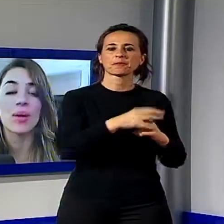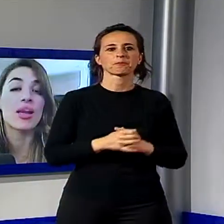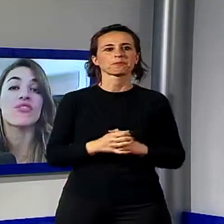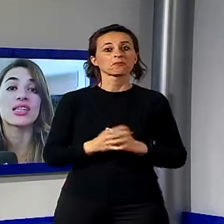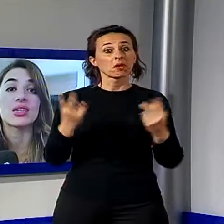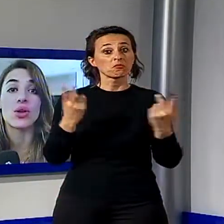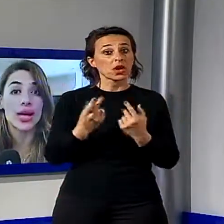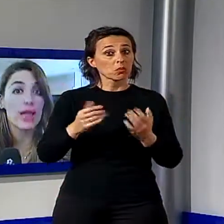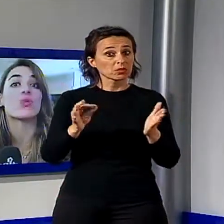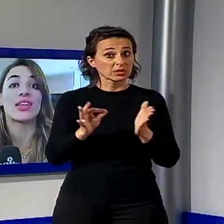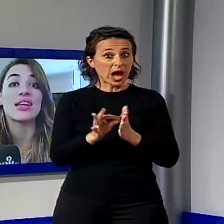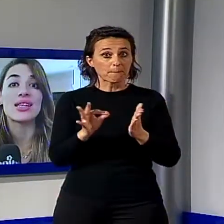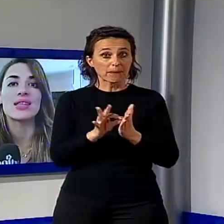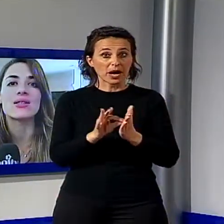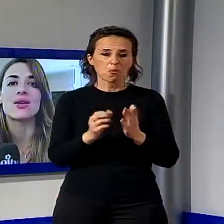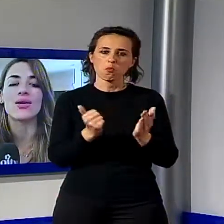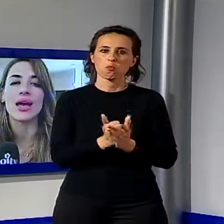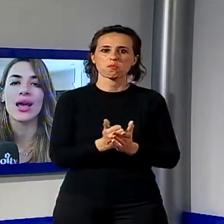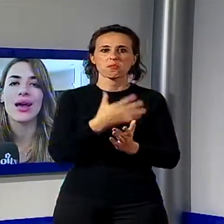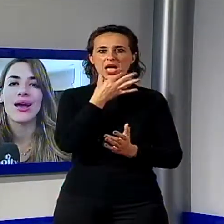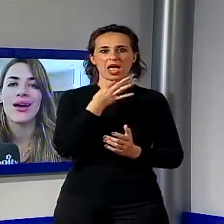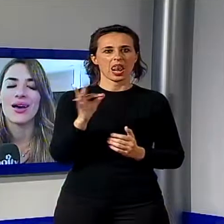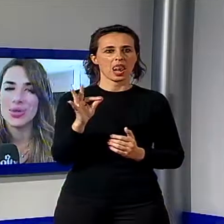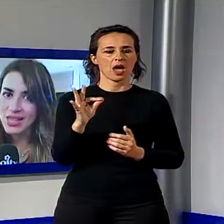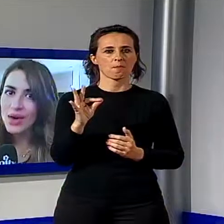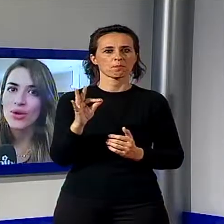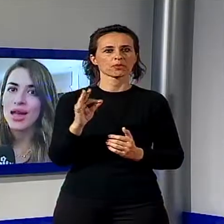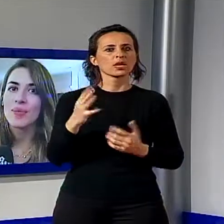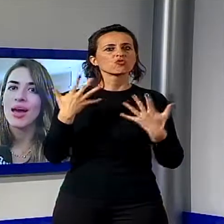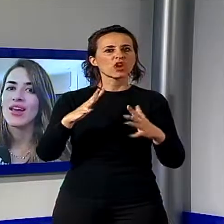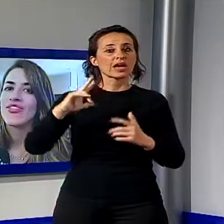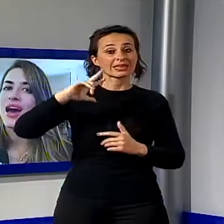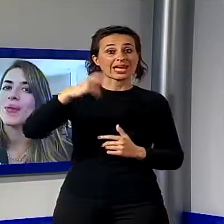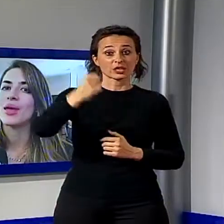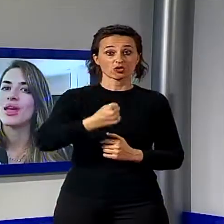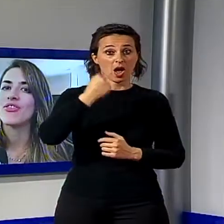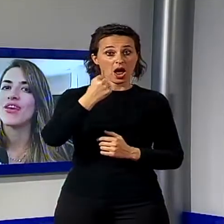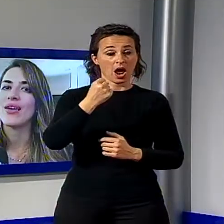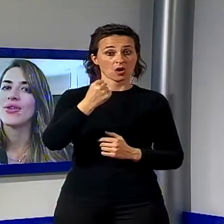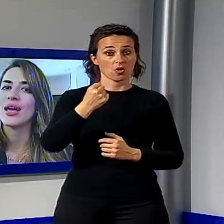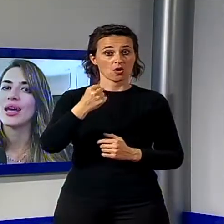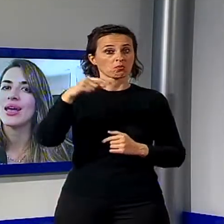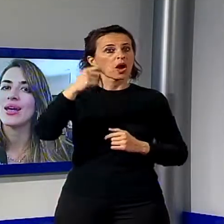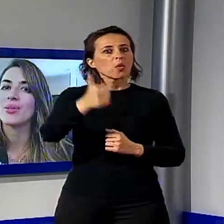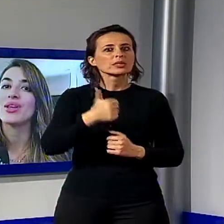una manifestazione che ha la sua terza edizione. Quest'anno il tema è fiabe e favole, quindi